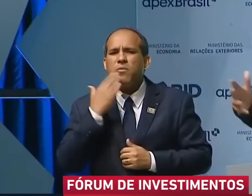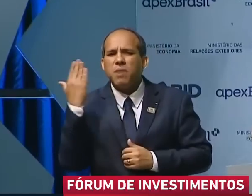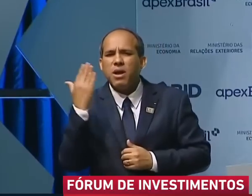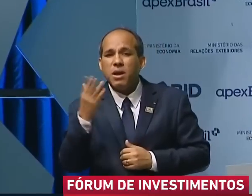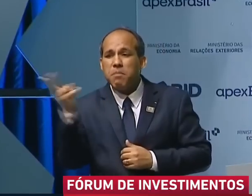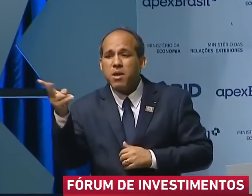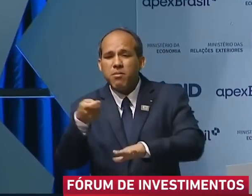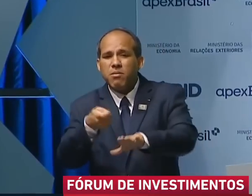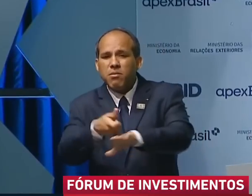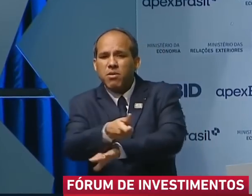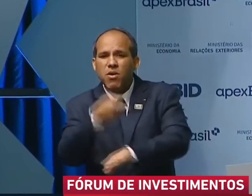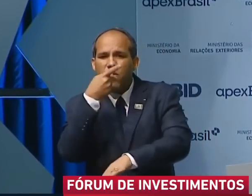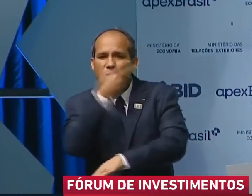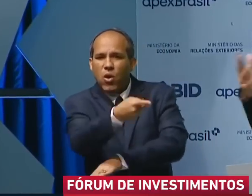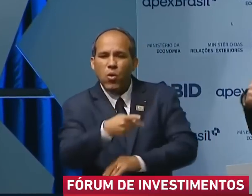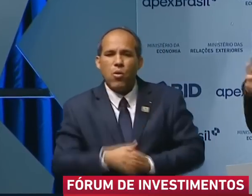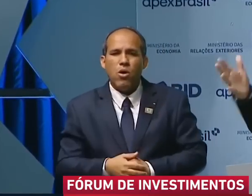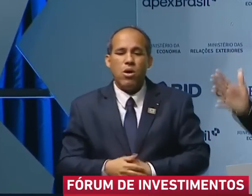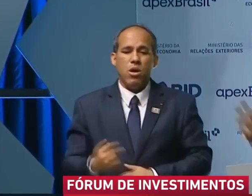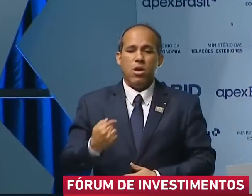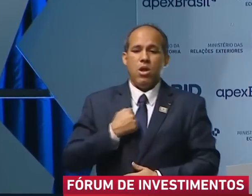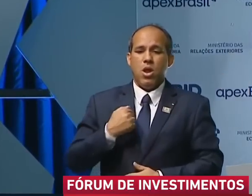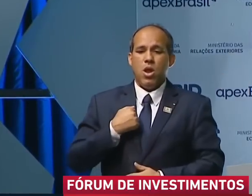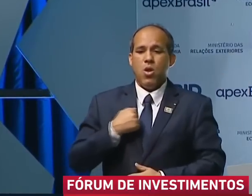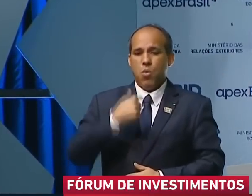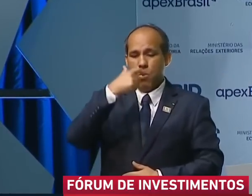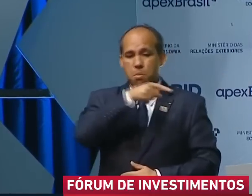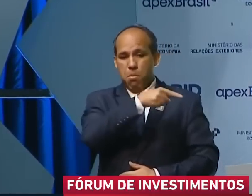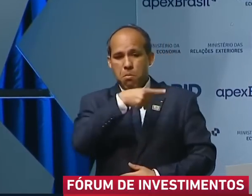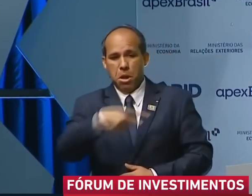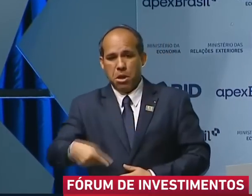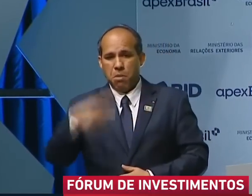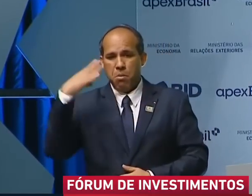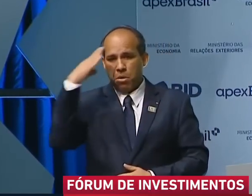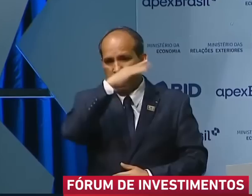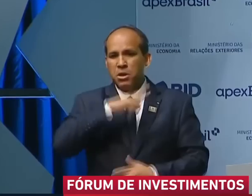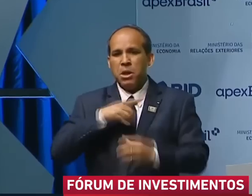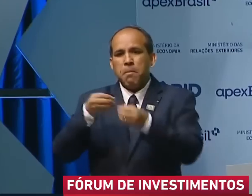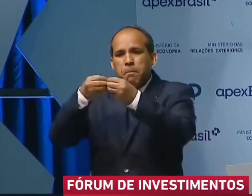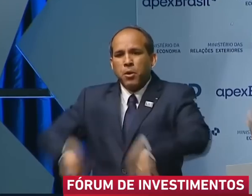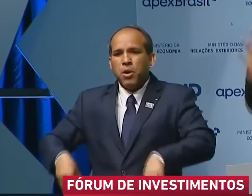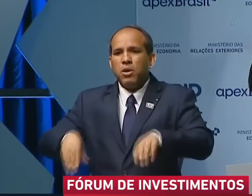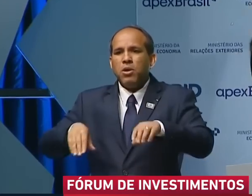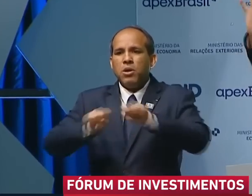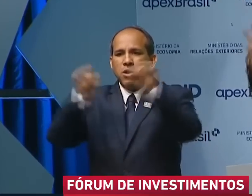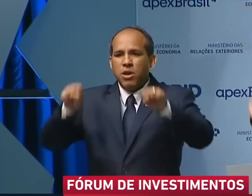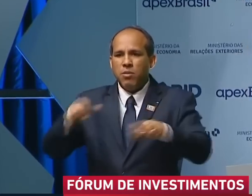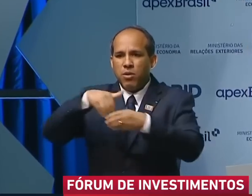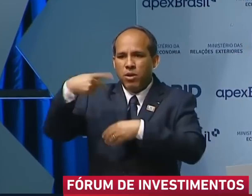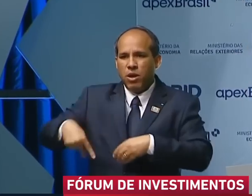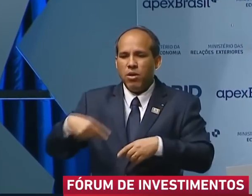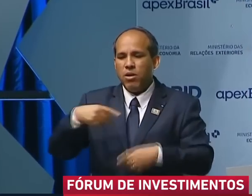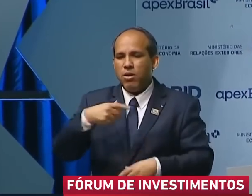indireta que eu estou solapando a democracia no Brasil. E quando aparecer o retrato